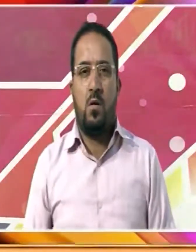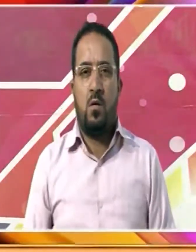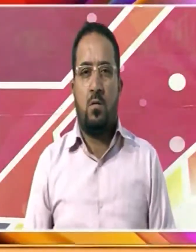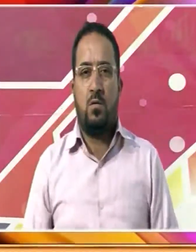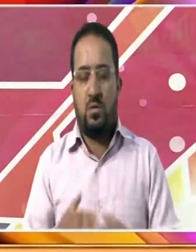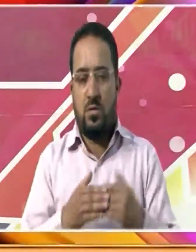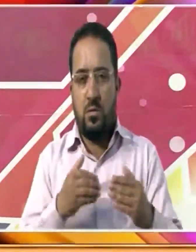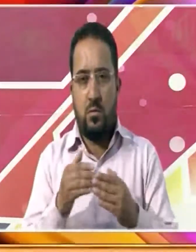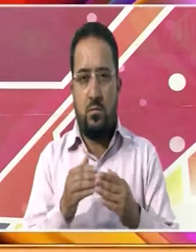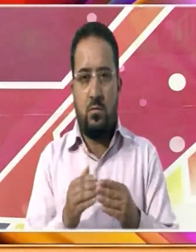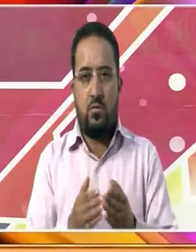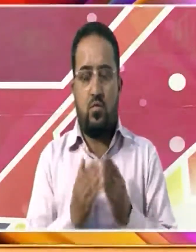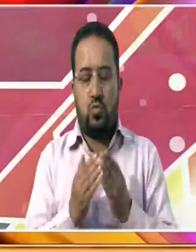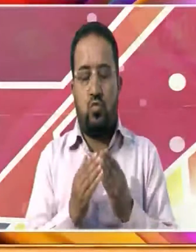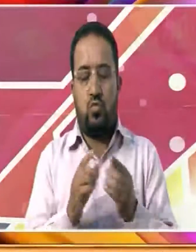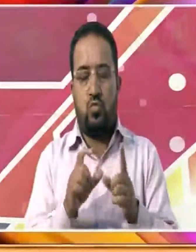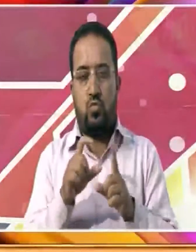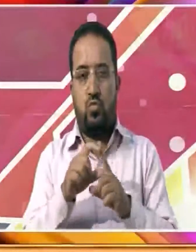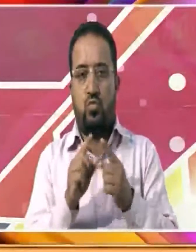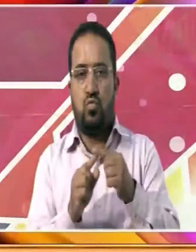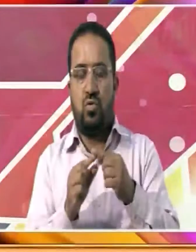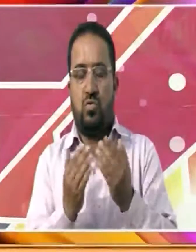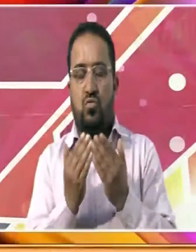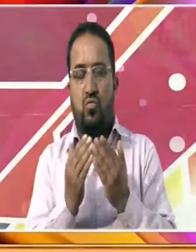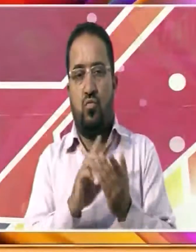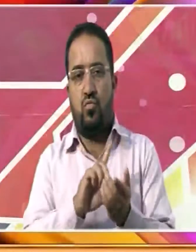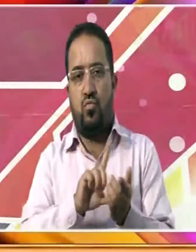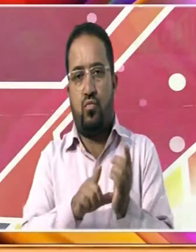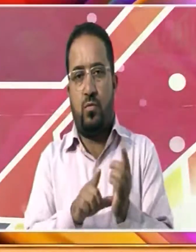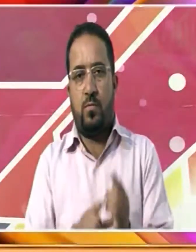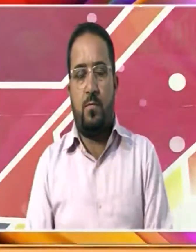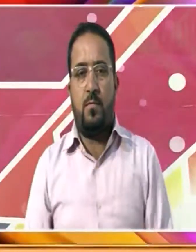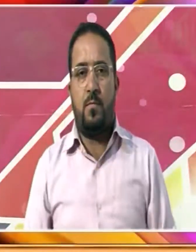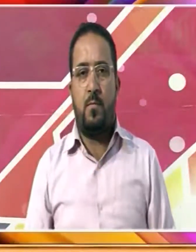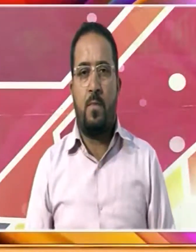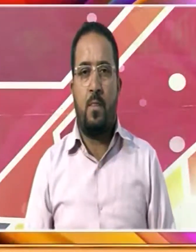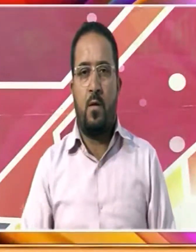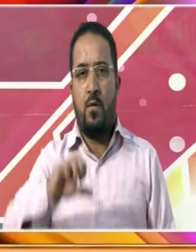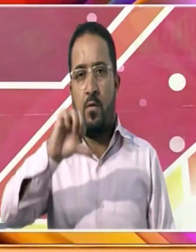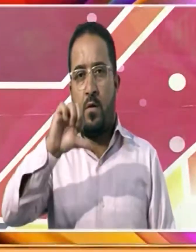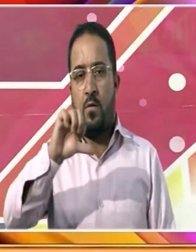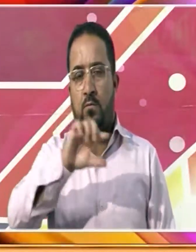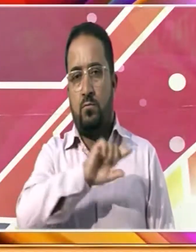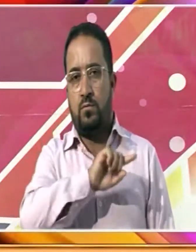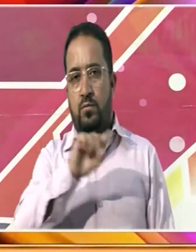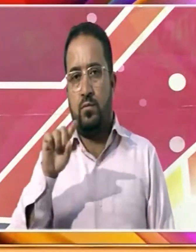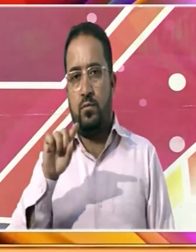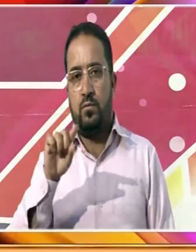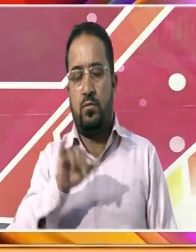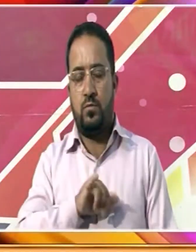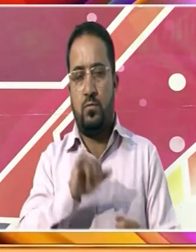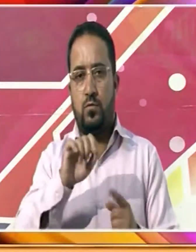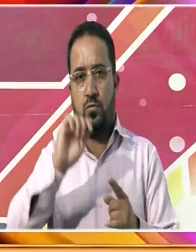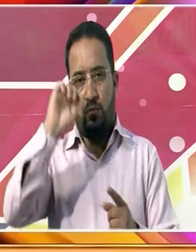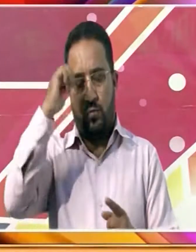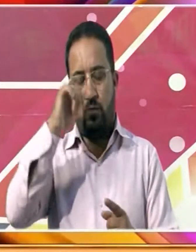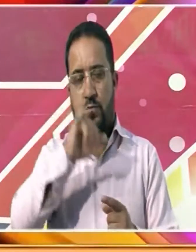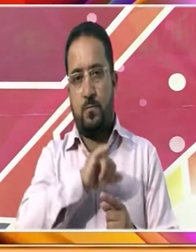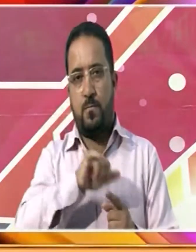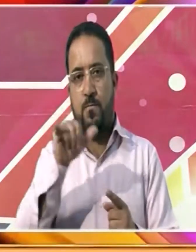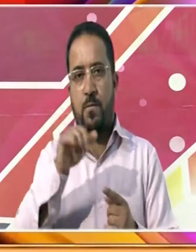ترقی اور خوشحالی کے لیے دعا کریں واضح رہے کہ ناؤ جون تک روزانہ سری نگر ہوائی اڈے سے